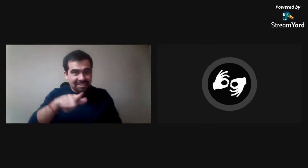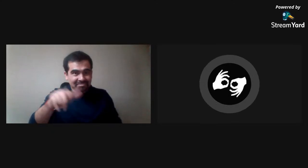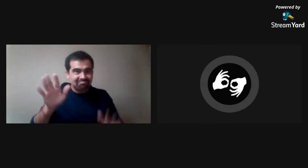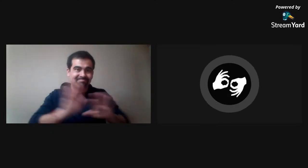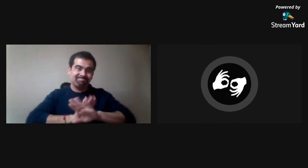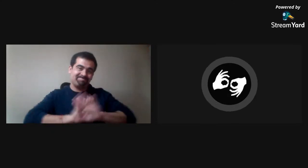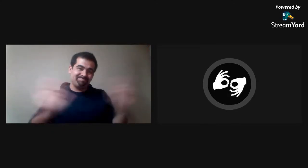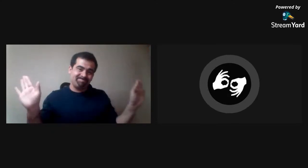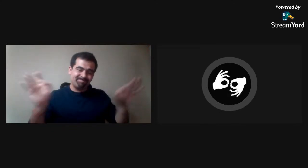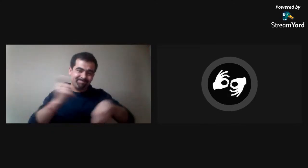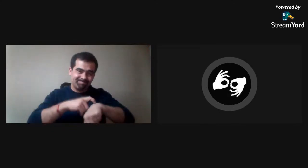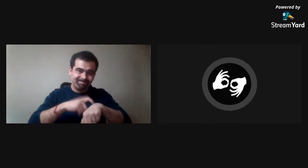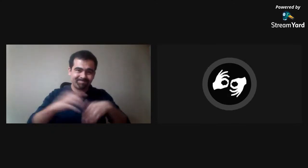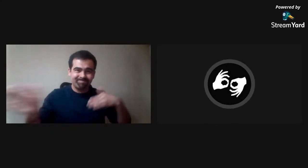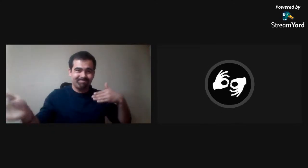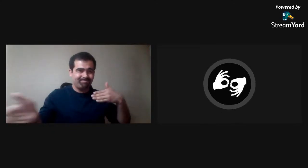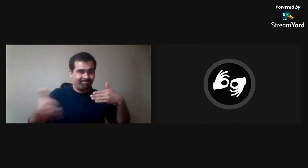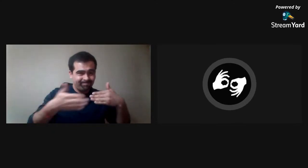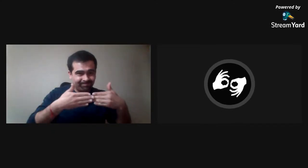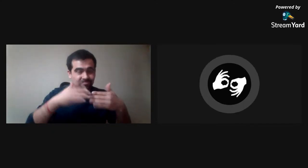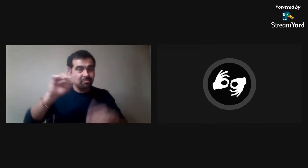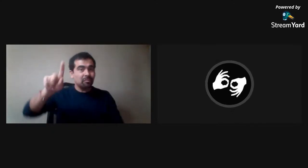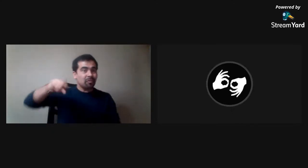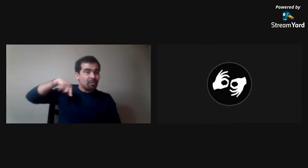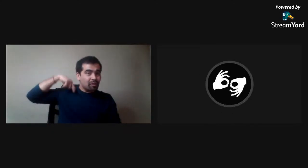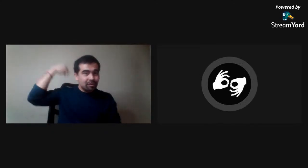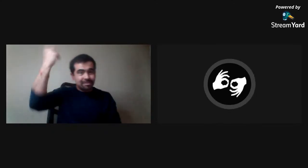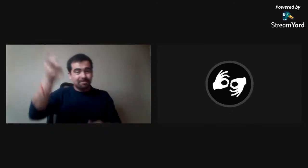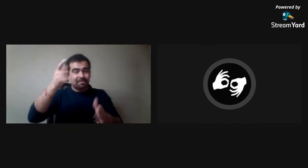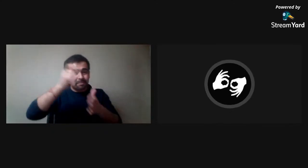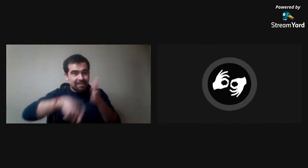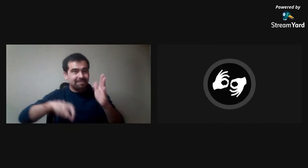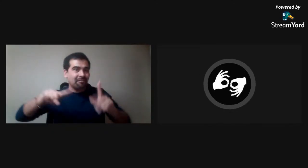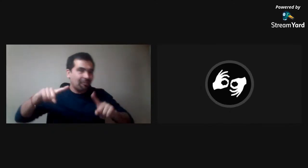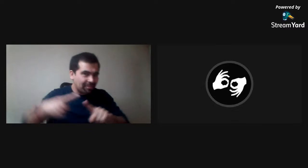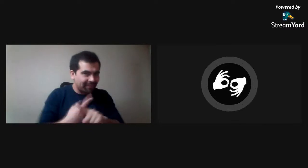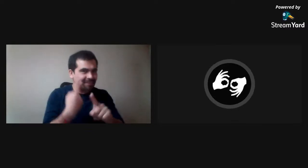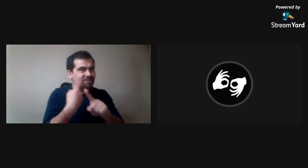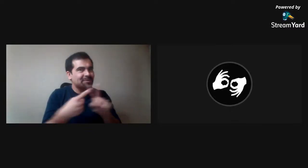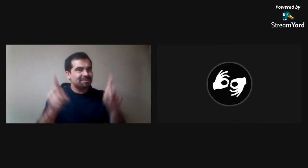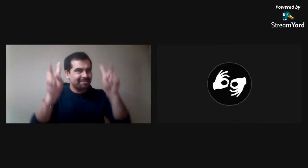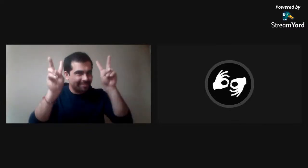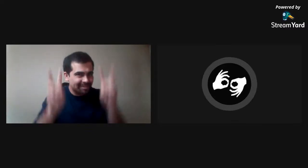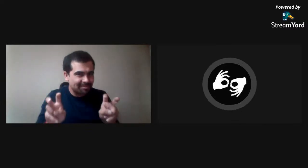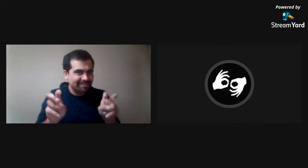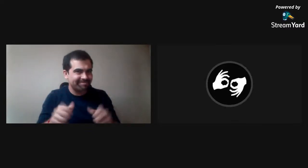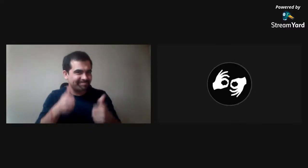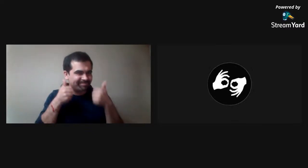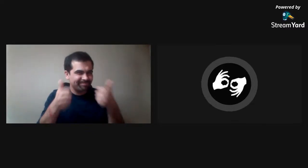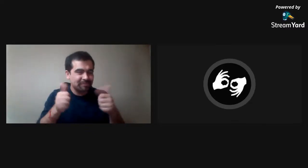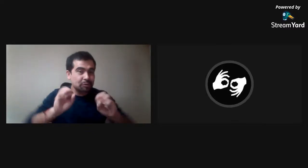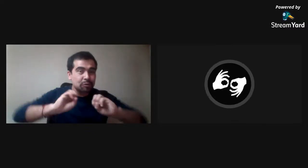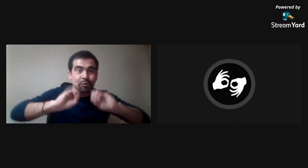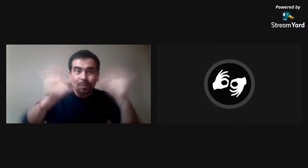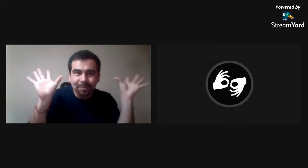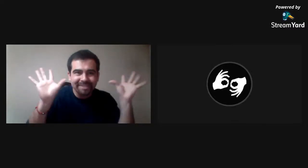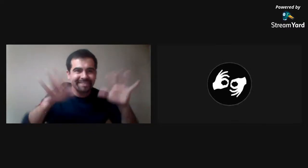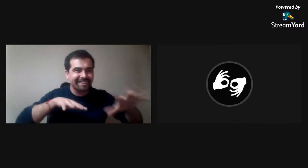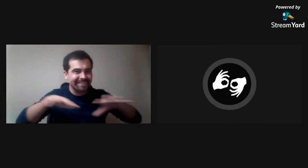conversen del tema, aprovechen del tiempo y disfruten. Ya por la hora vamos a cerrar esta actividad y vamos